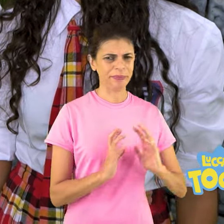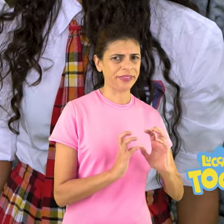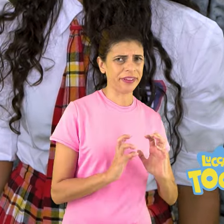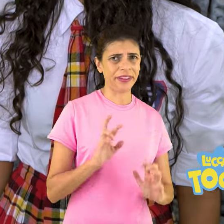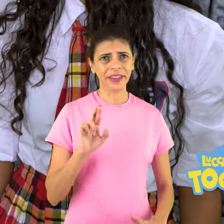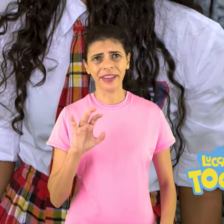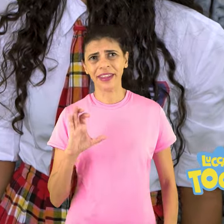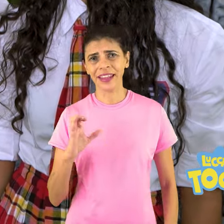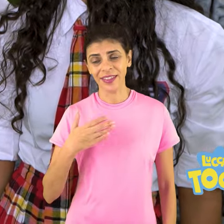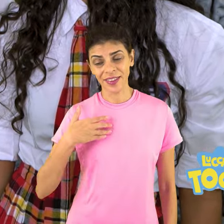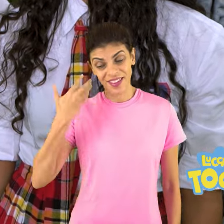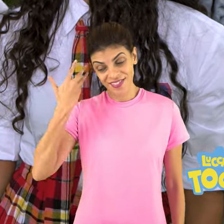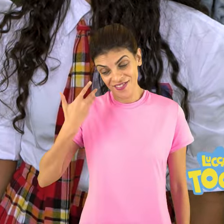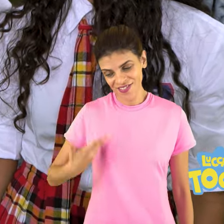Eu tô disponível.